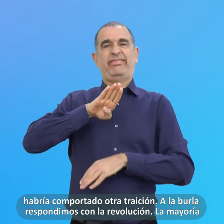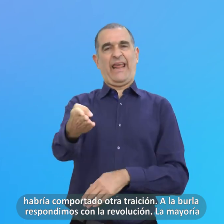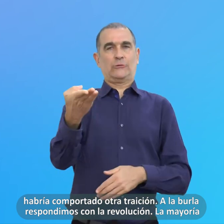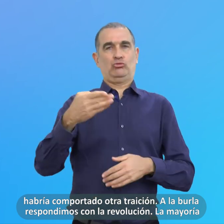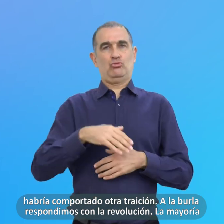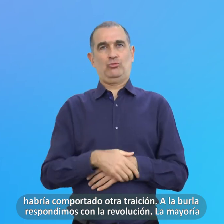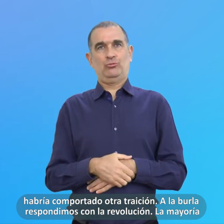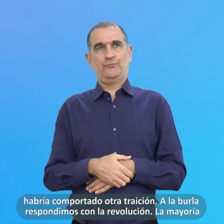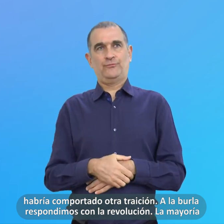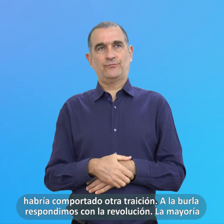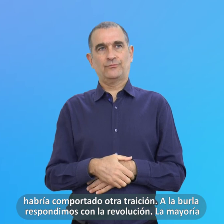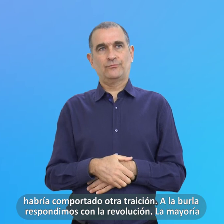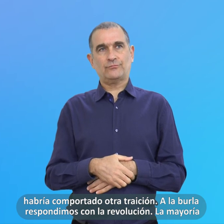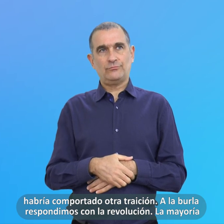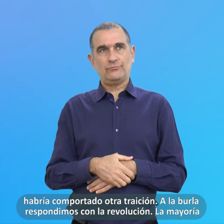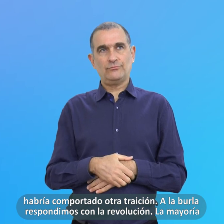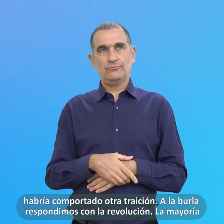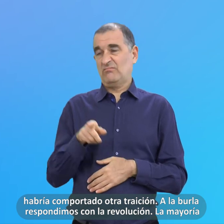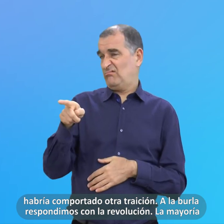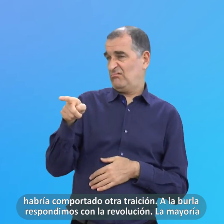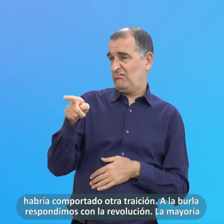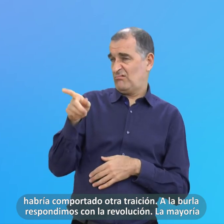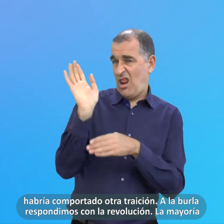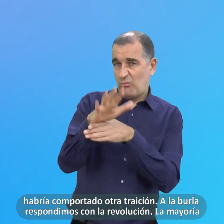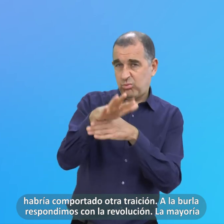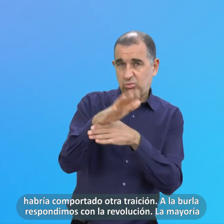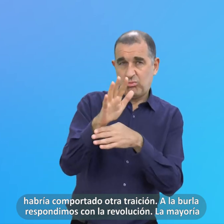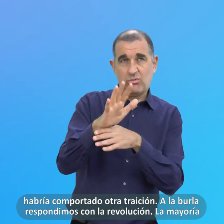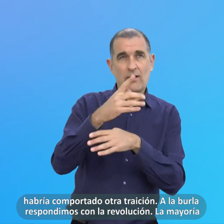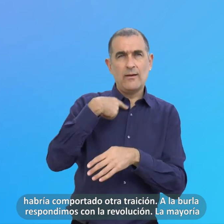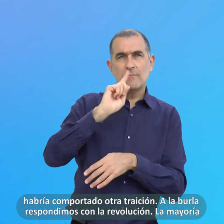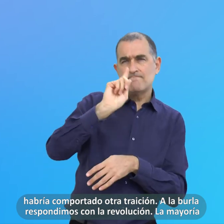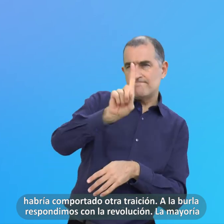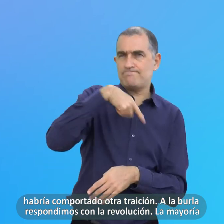A la Burla Respondimos Con la Revolución